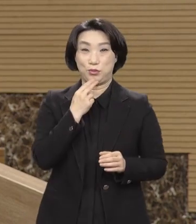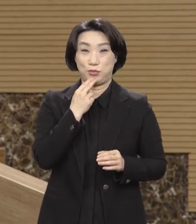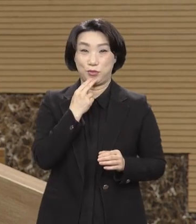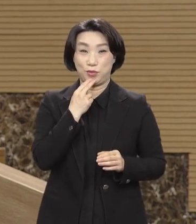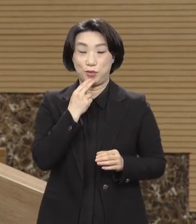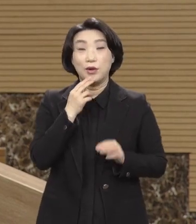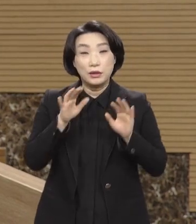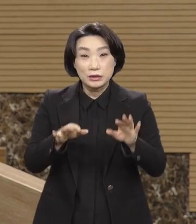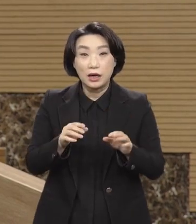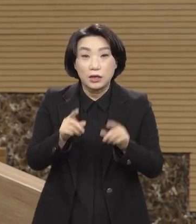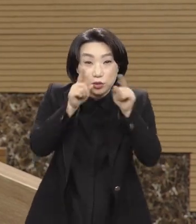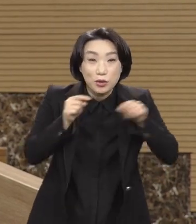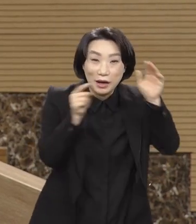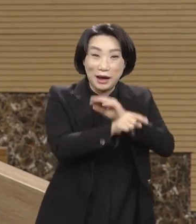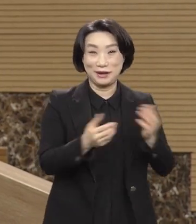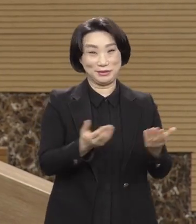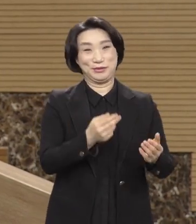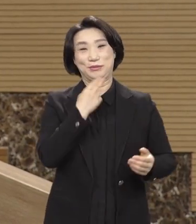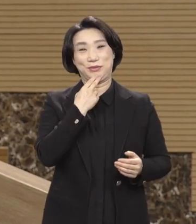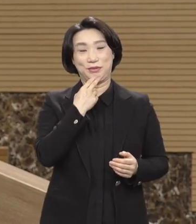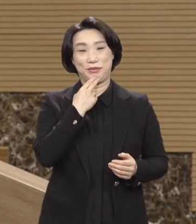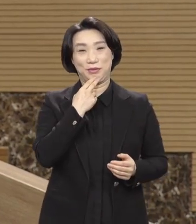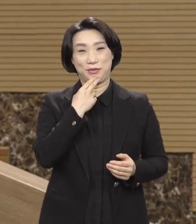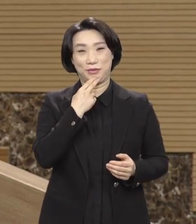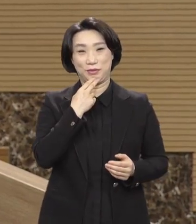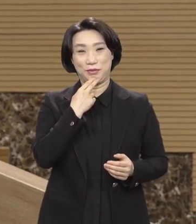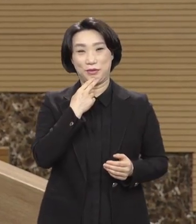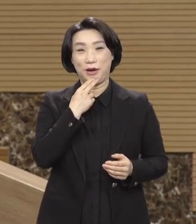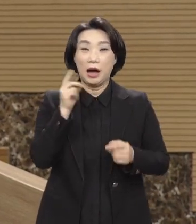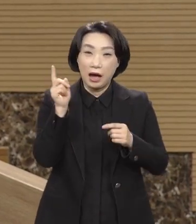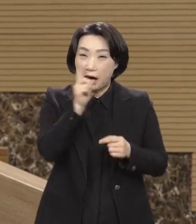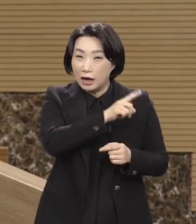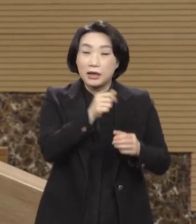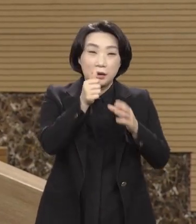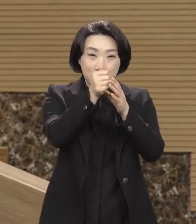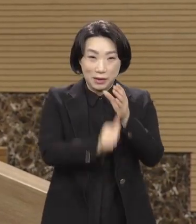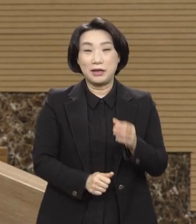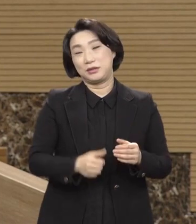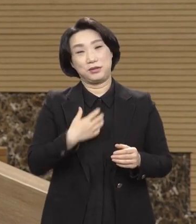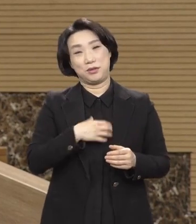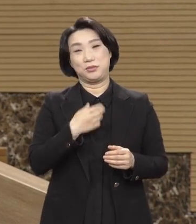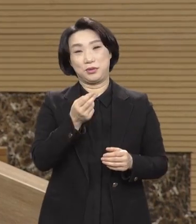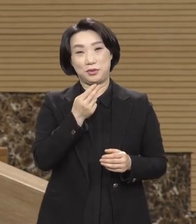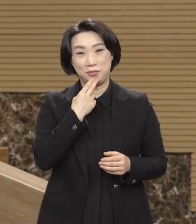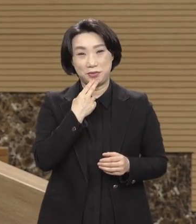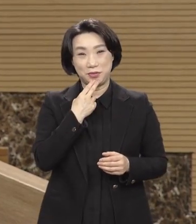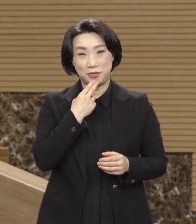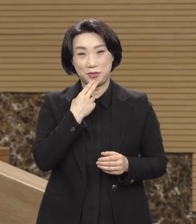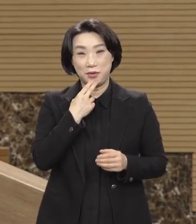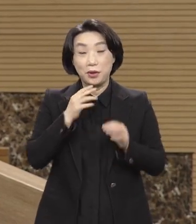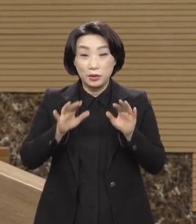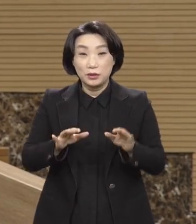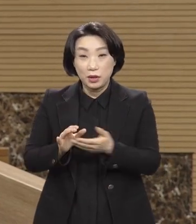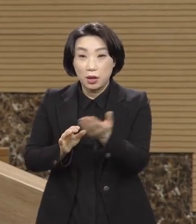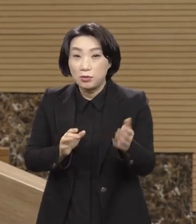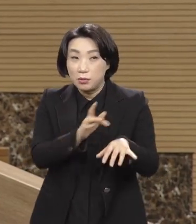다시 말해서 지옥 갈 염려가 없다. 악에 빠질 염려가 없다. 그런데 마귀 말 듣고